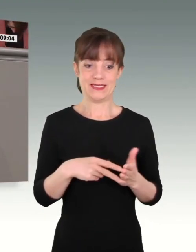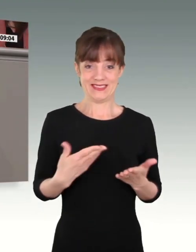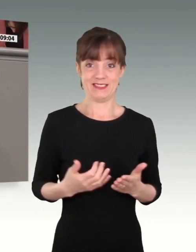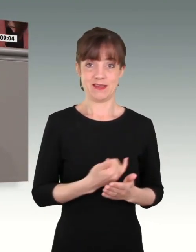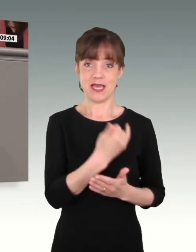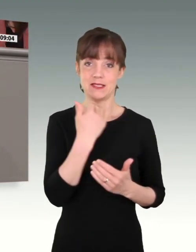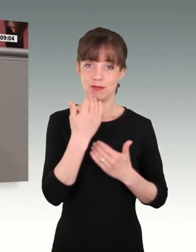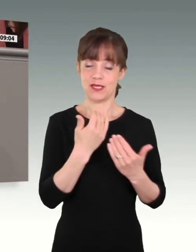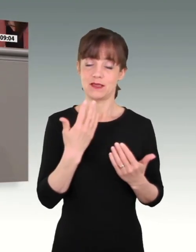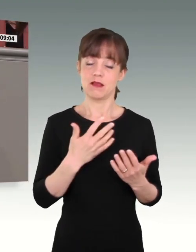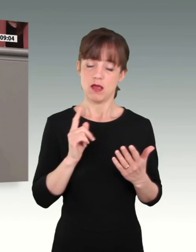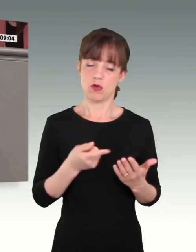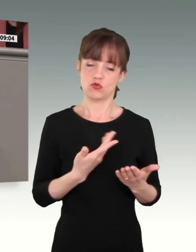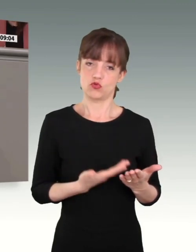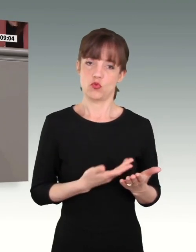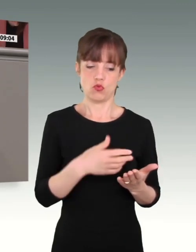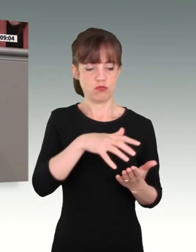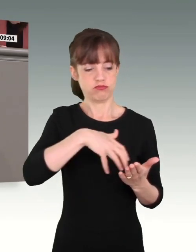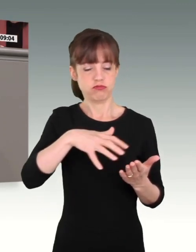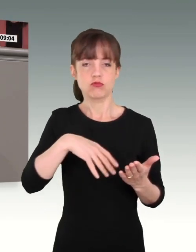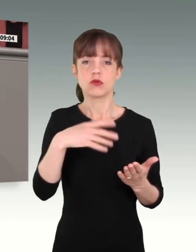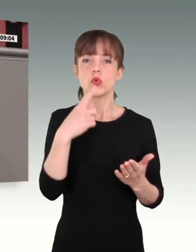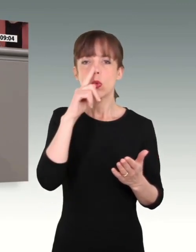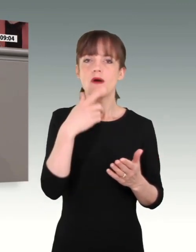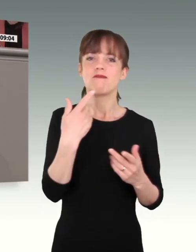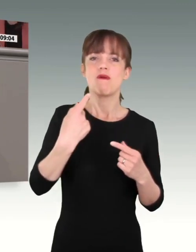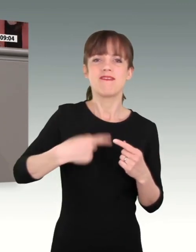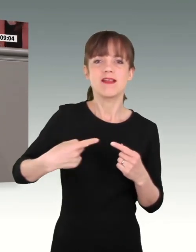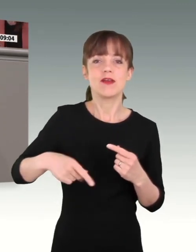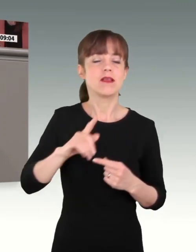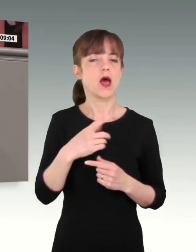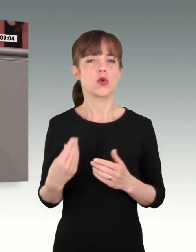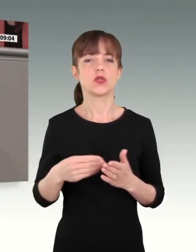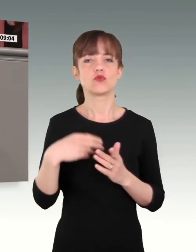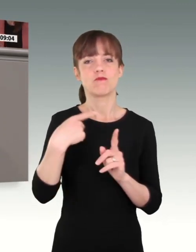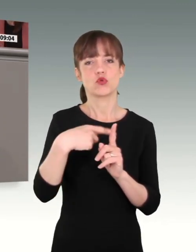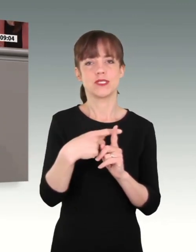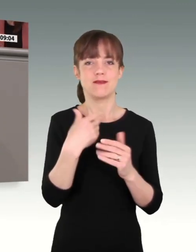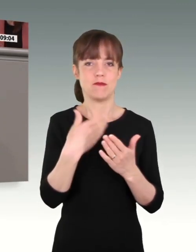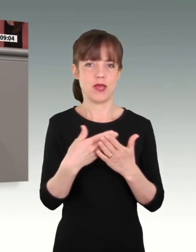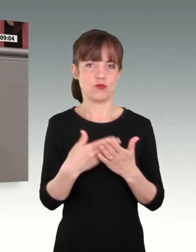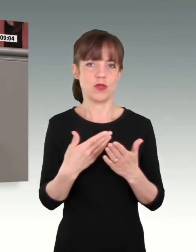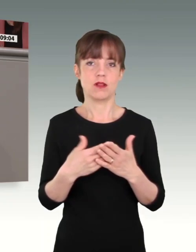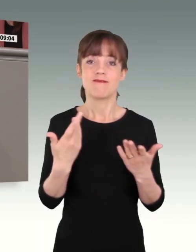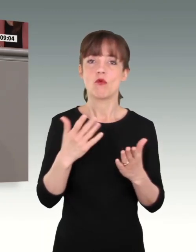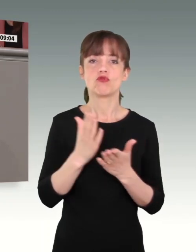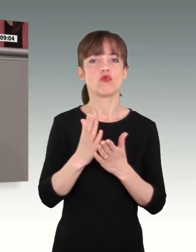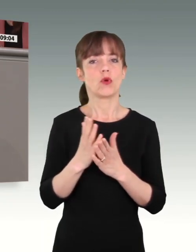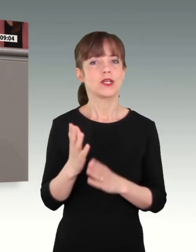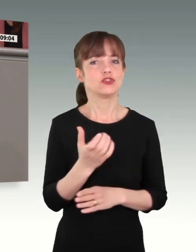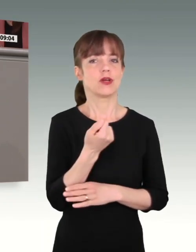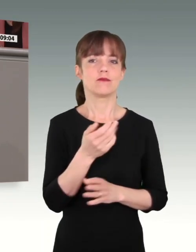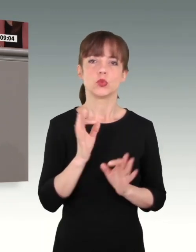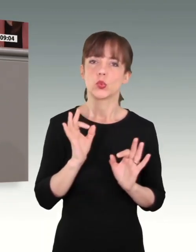gute Beispiele aufzuzählen, Dinge zu erwähnen, auf die wir stolz sein können, die erreicht wurden und die auf gutem Weg sind.